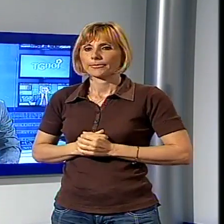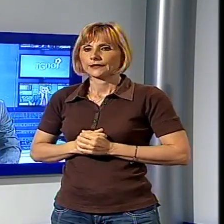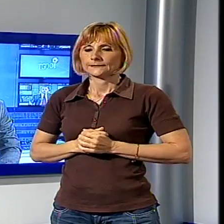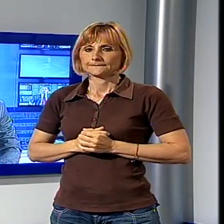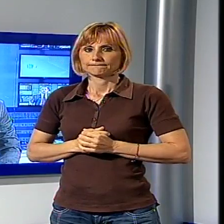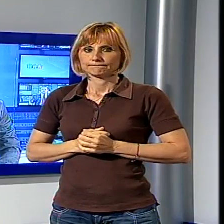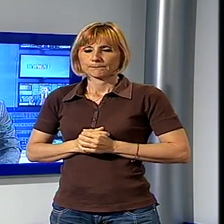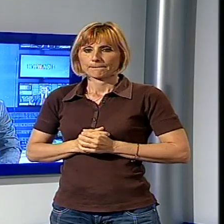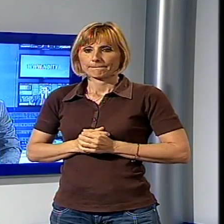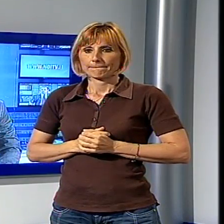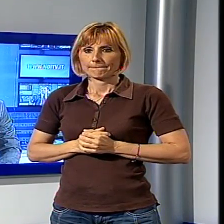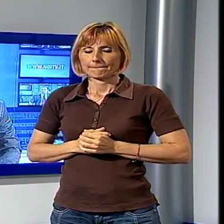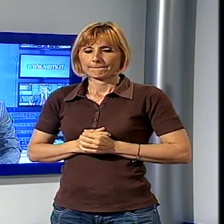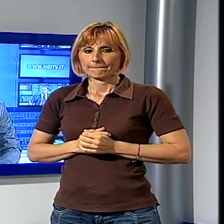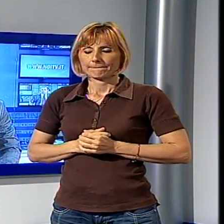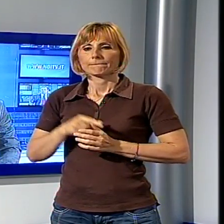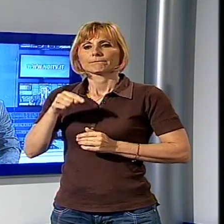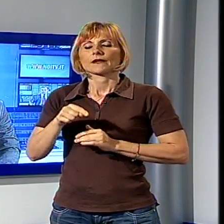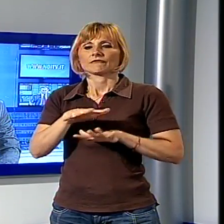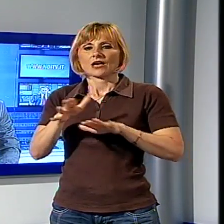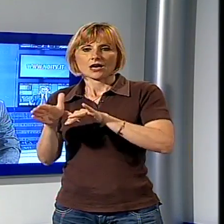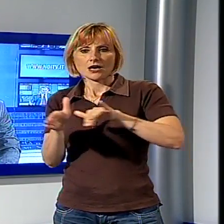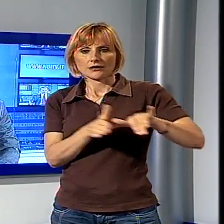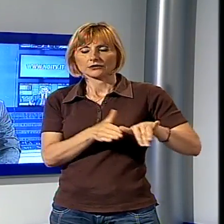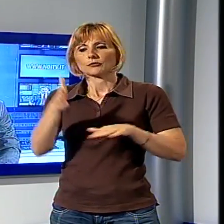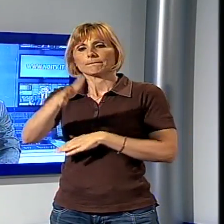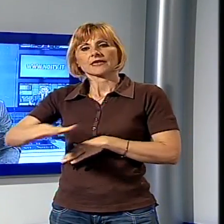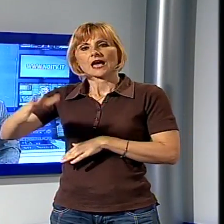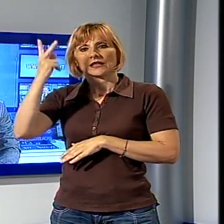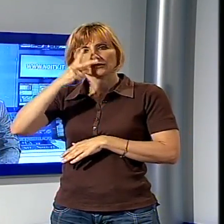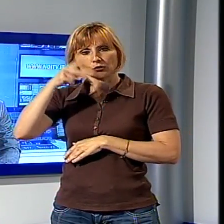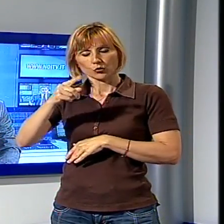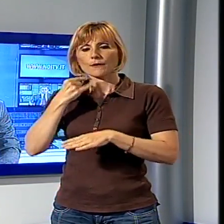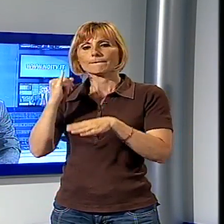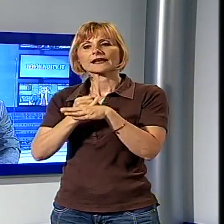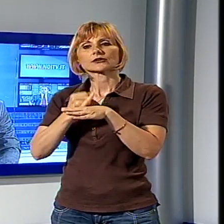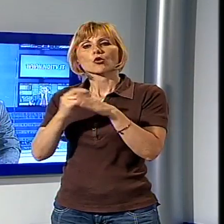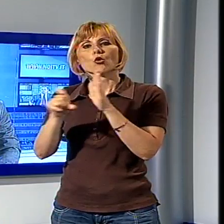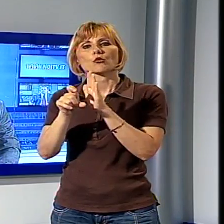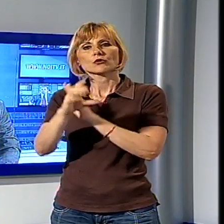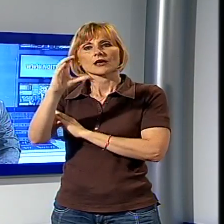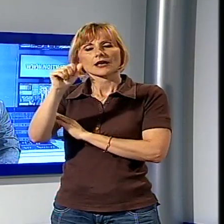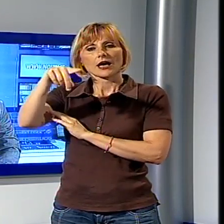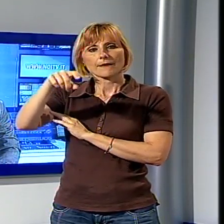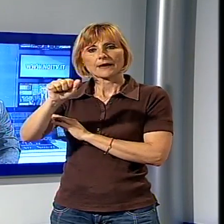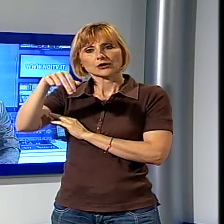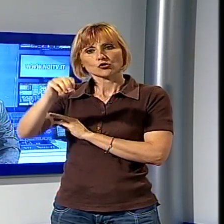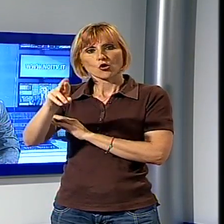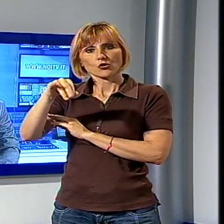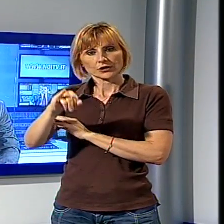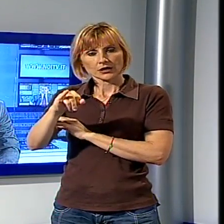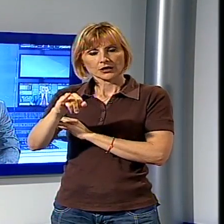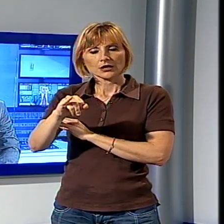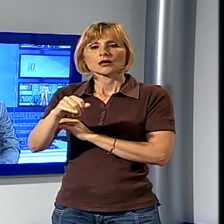adesso da Viareggio ci spostiamo nella piana di Lucca in particolare nel comune di Capannoli dove è stato domato il primo